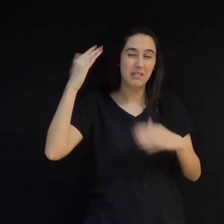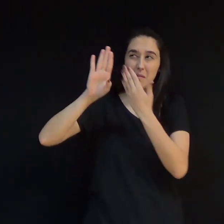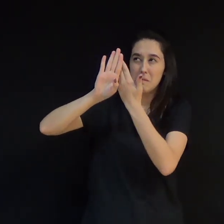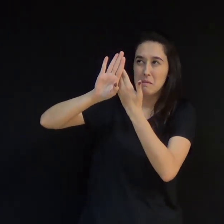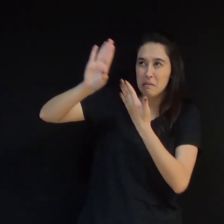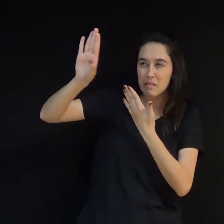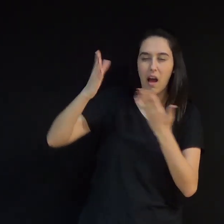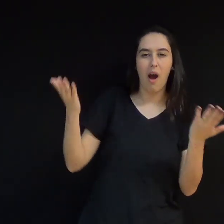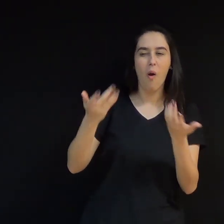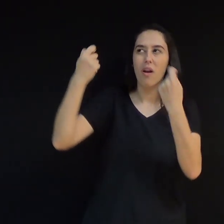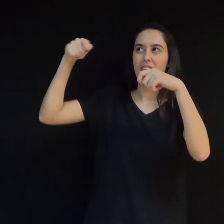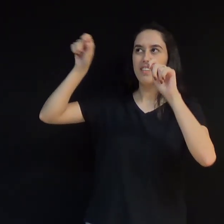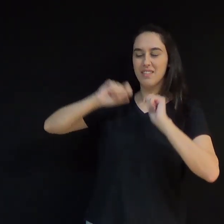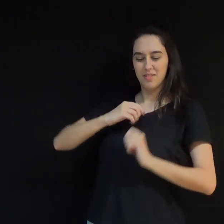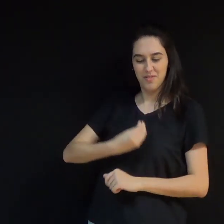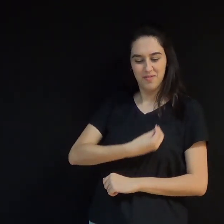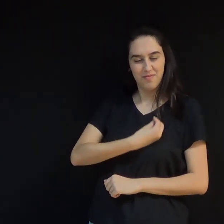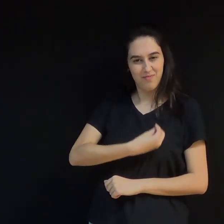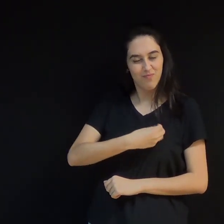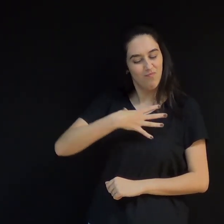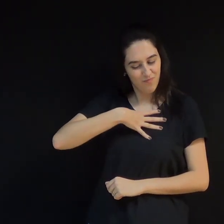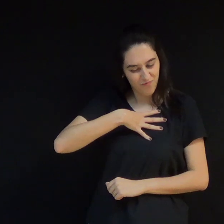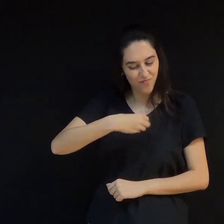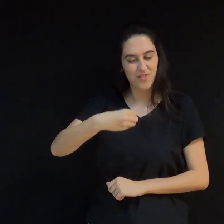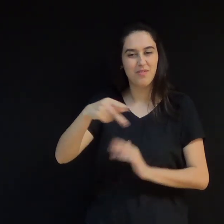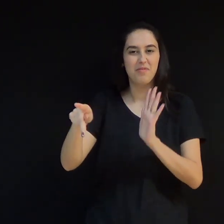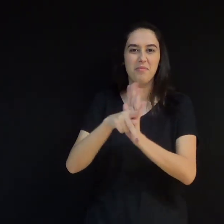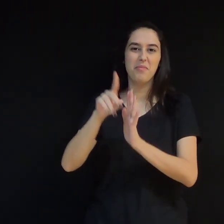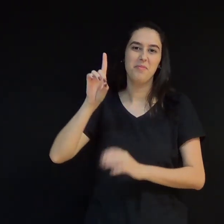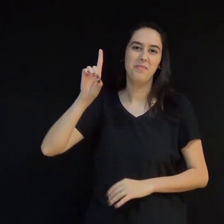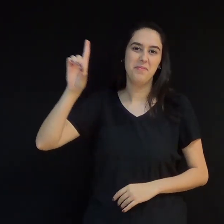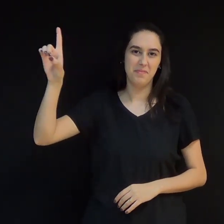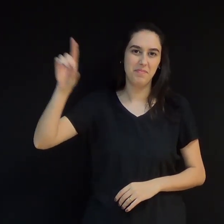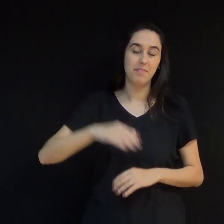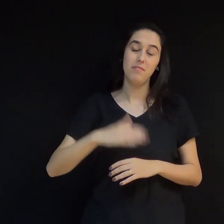me ofereceu a sua vida e filiação. Fui numa clínica de recuperação,